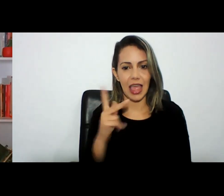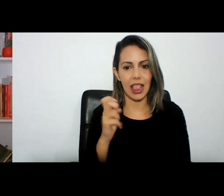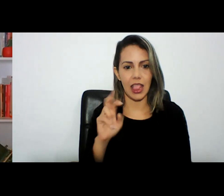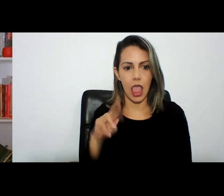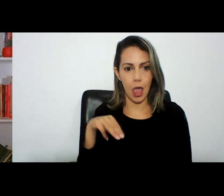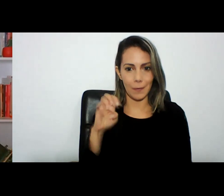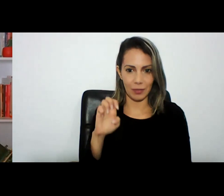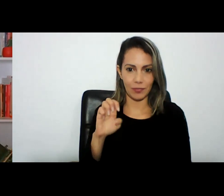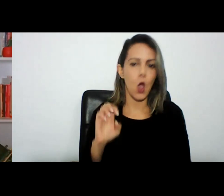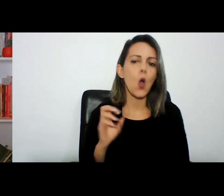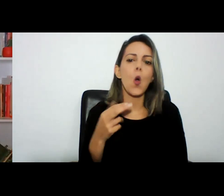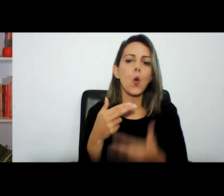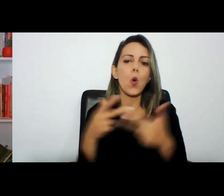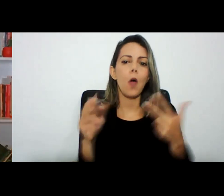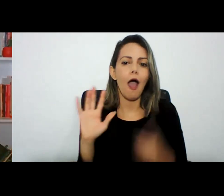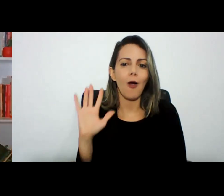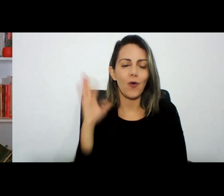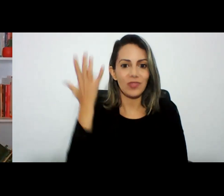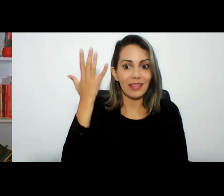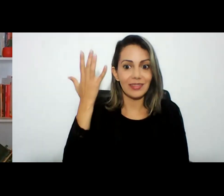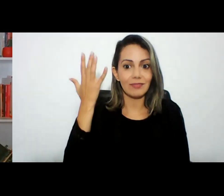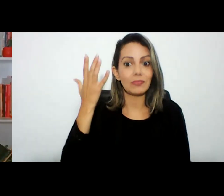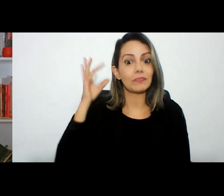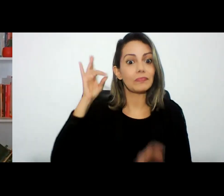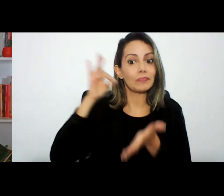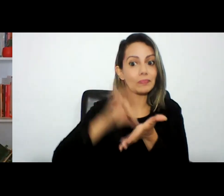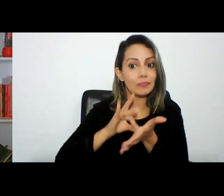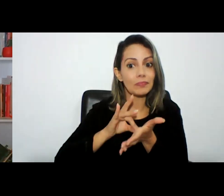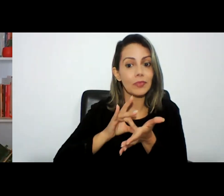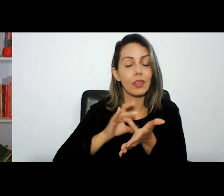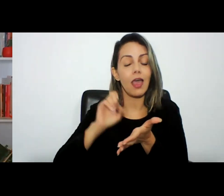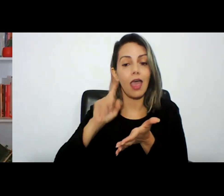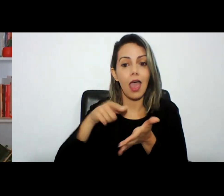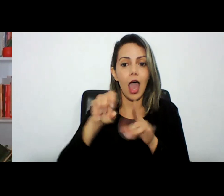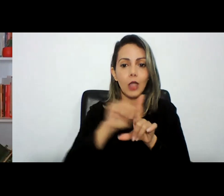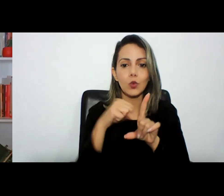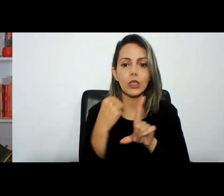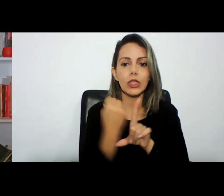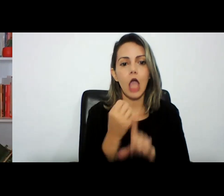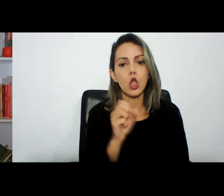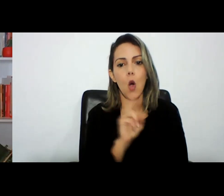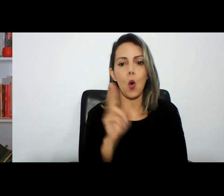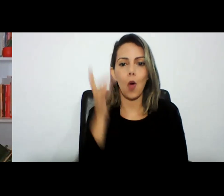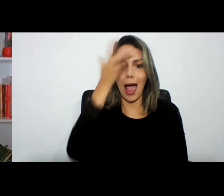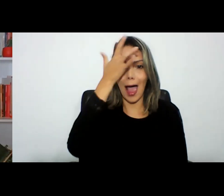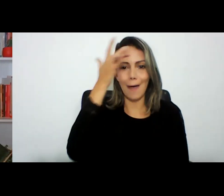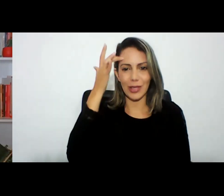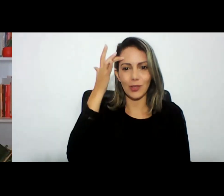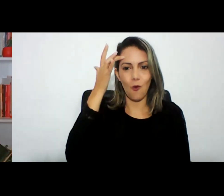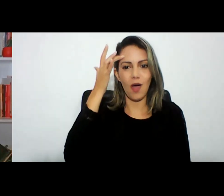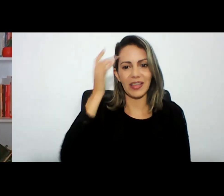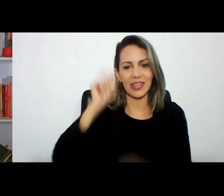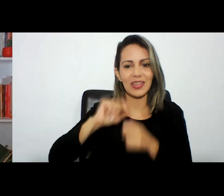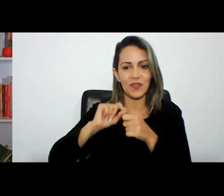fatos, de notícias, que na realidade é a sociedade ou o próprio investigado, o próprio alvo,